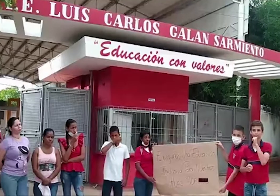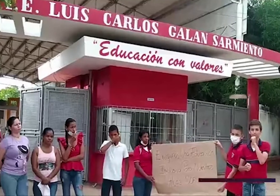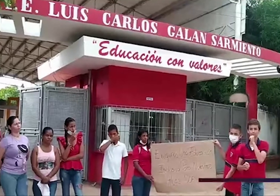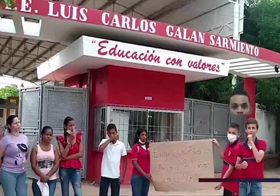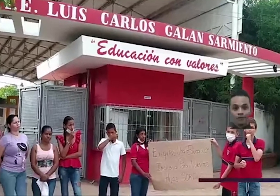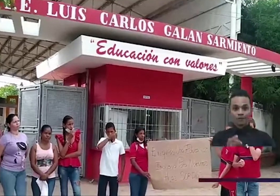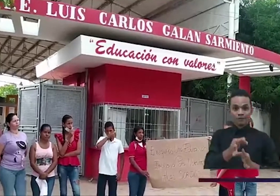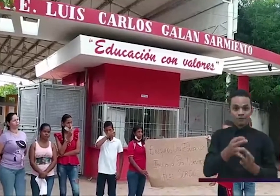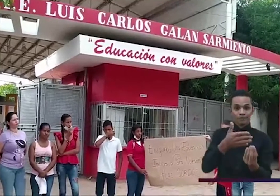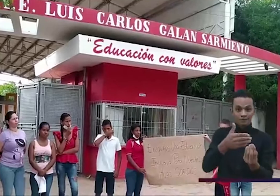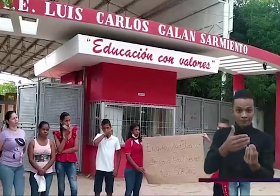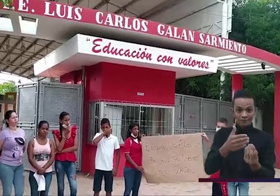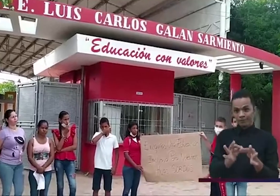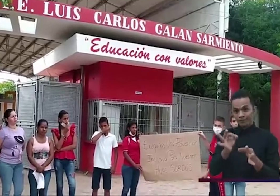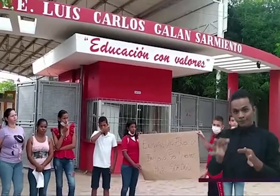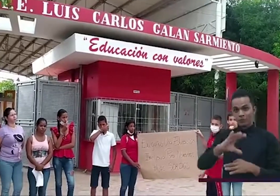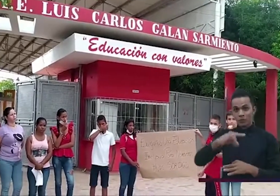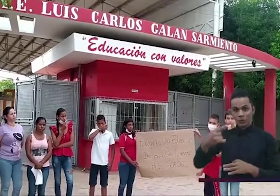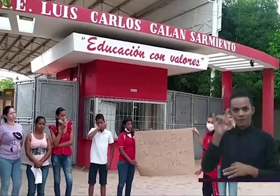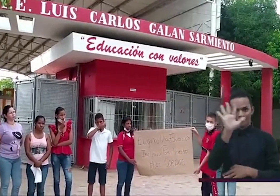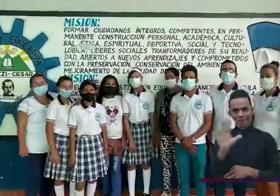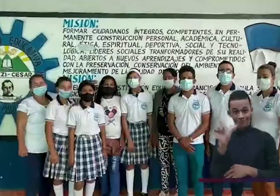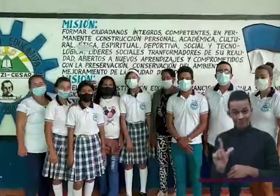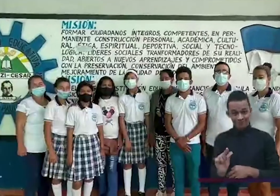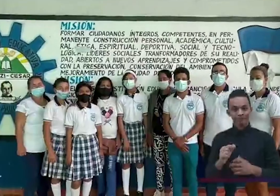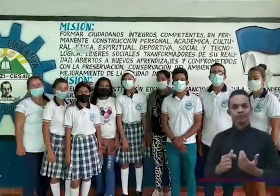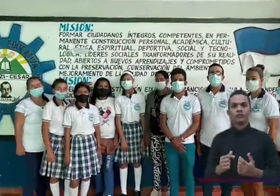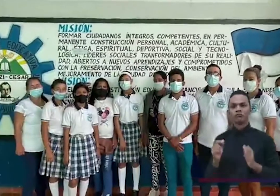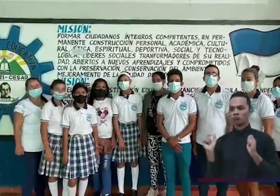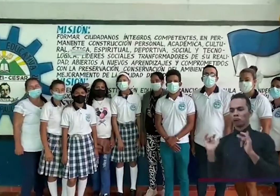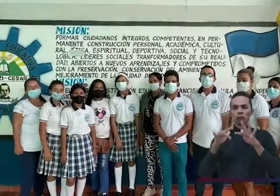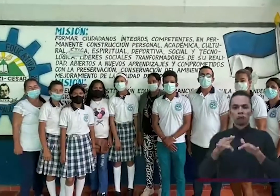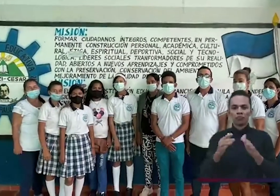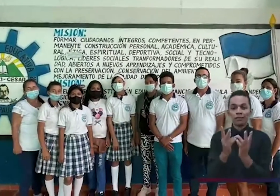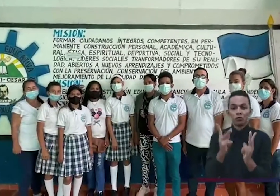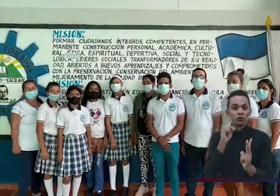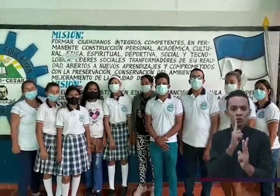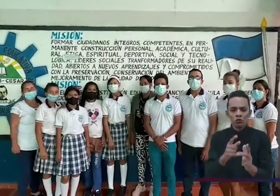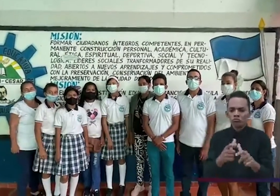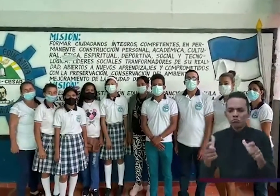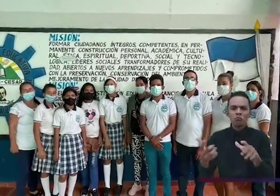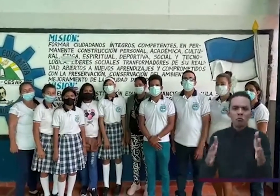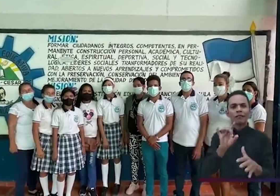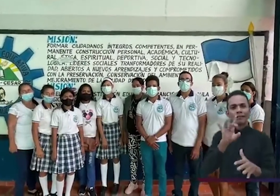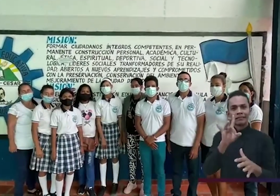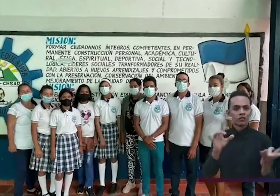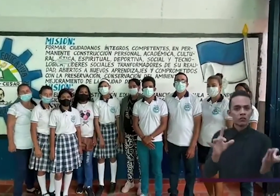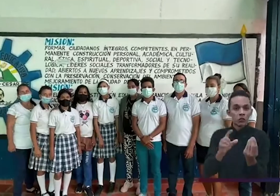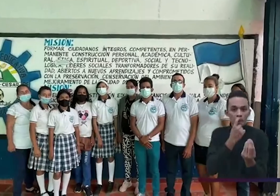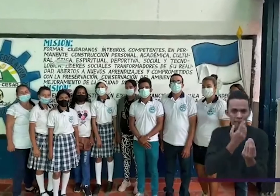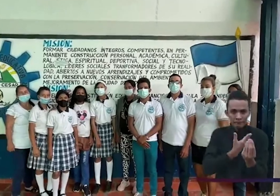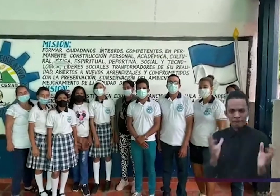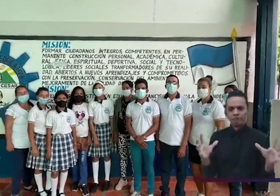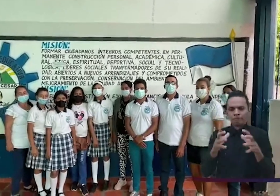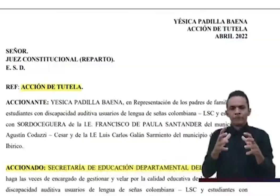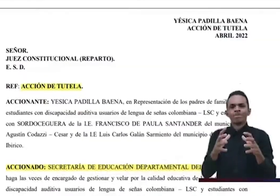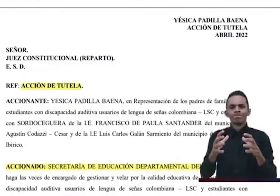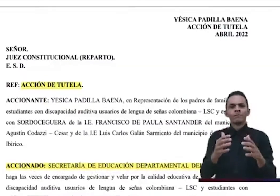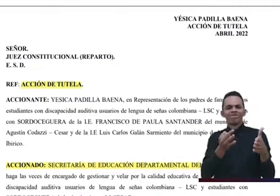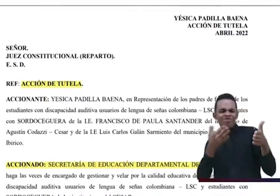y en los municipios de La Jagua de Brico y Agucín Coraz y Cesar más de 15 estudiantes sordos y sus padres realizaron acción de tutela